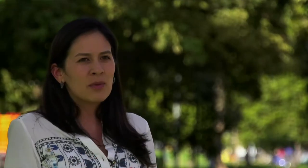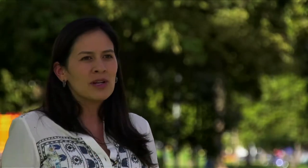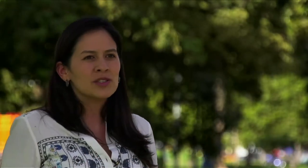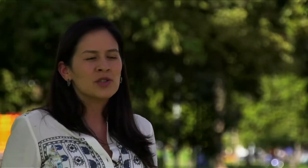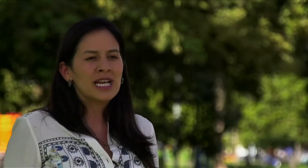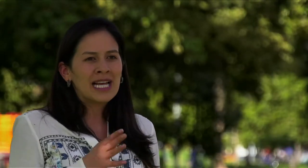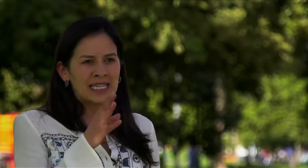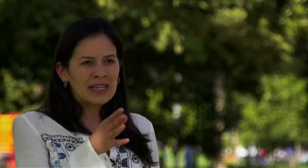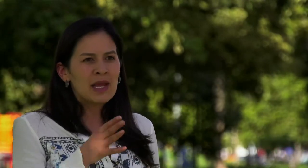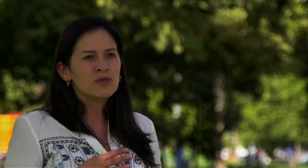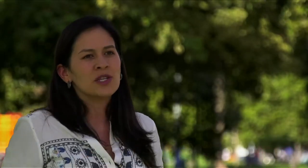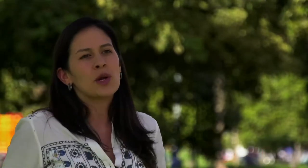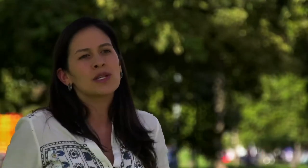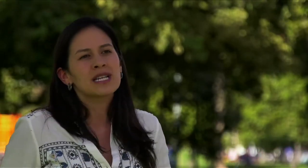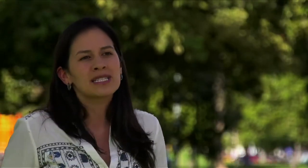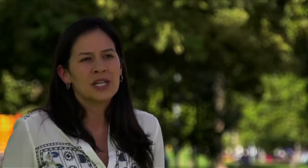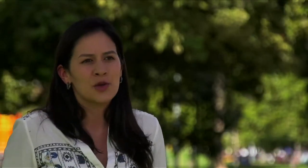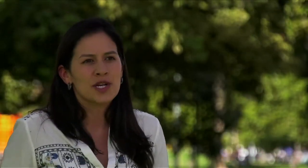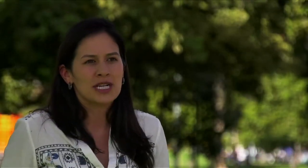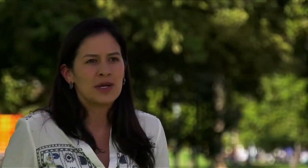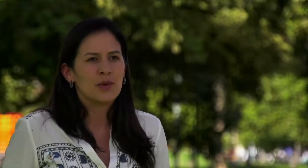población en la que atendemos a través del centro de relevo.